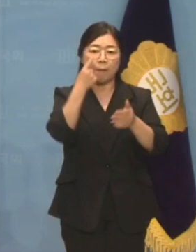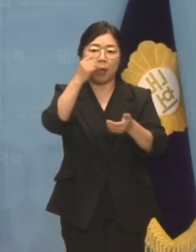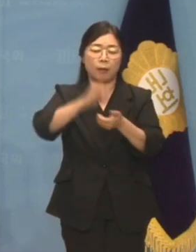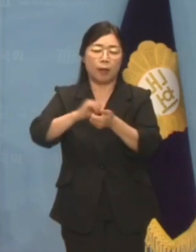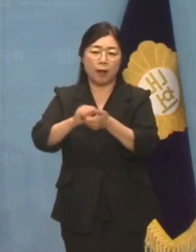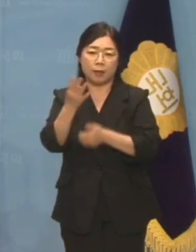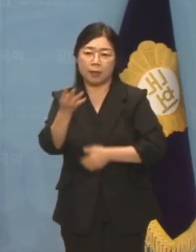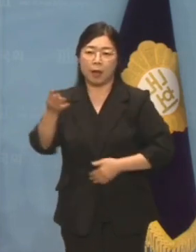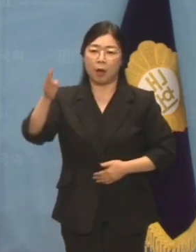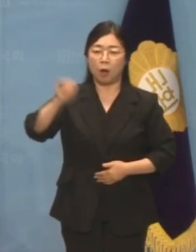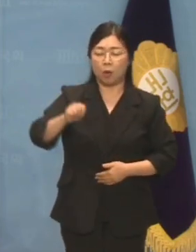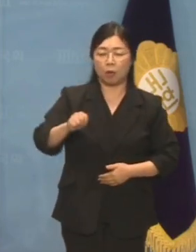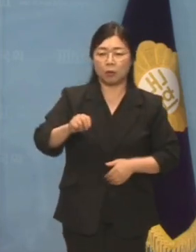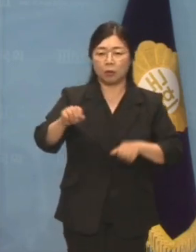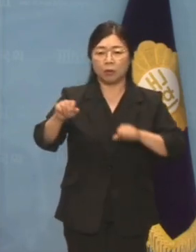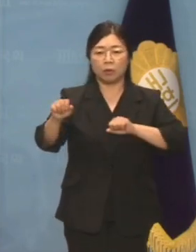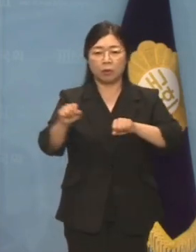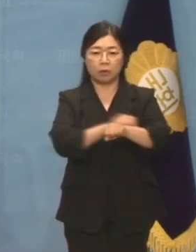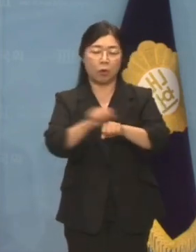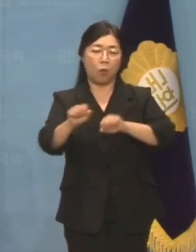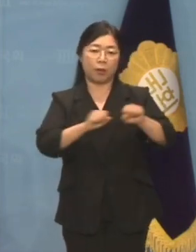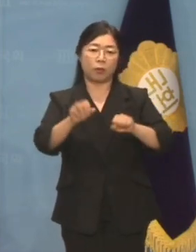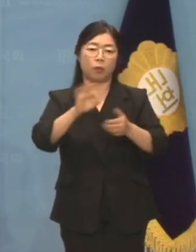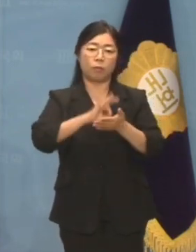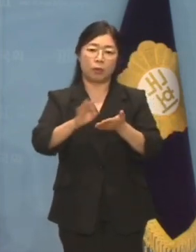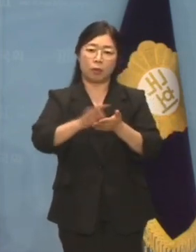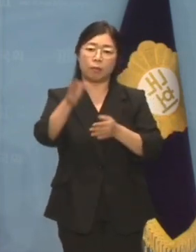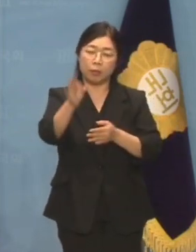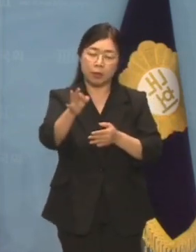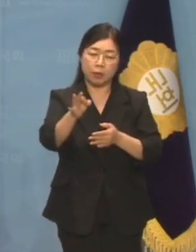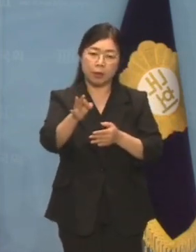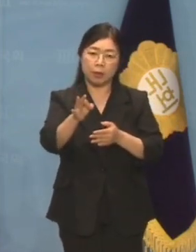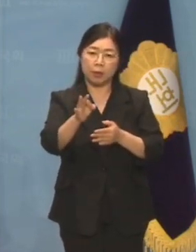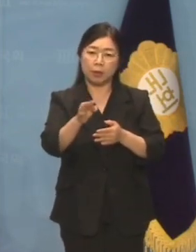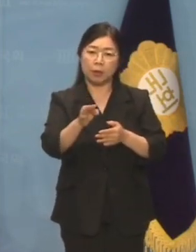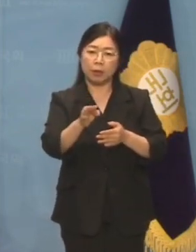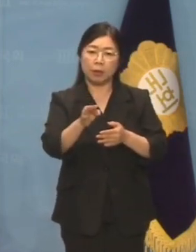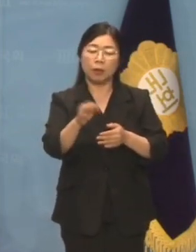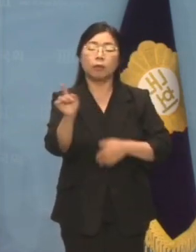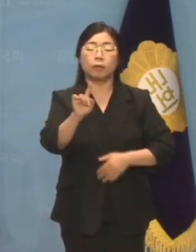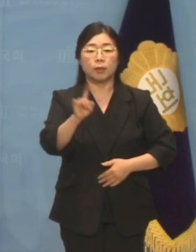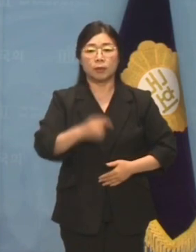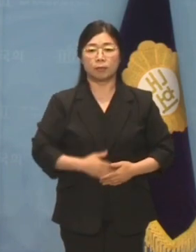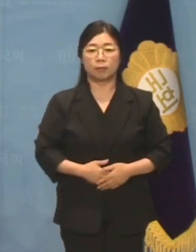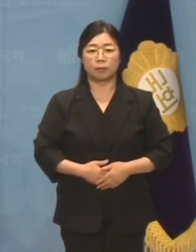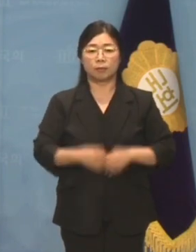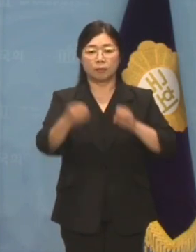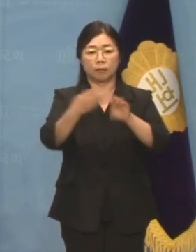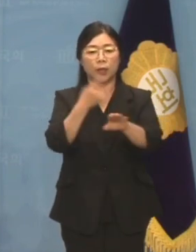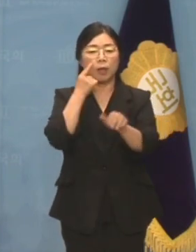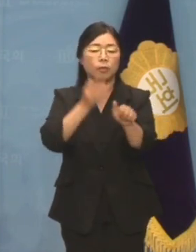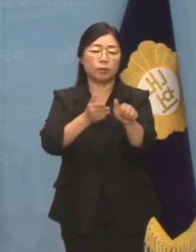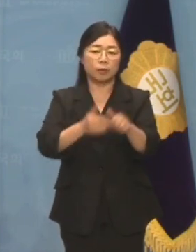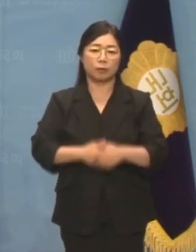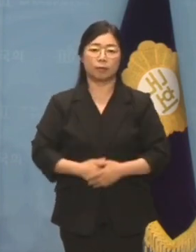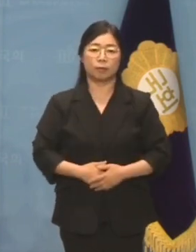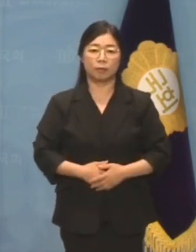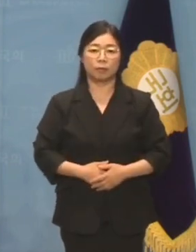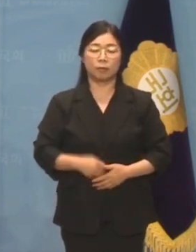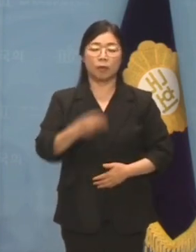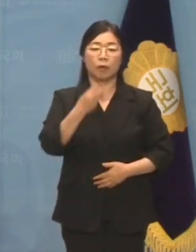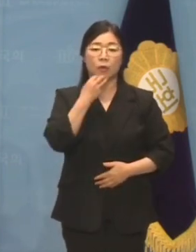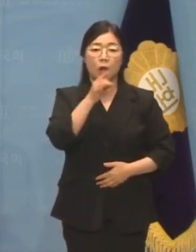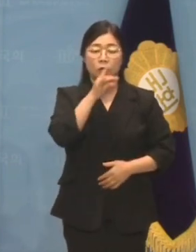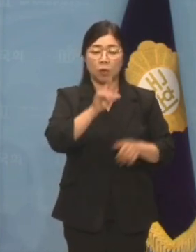받은 것으로 보도된 특수활동비는 성역입니까? 아닙니까? 윤석열 대통령은 서울중앙지검